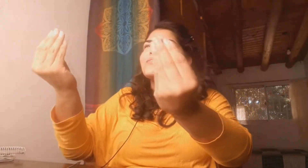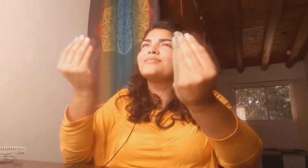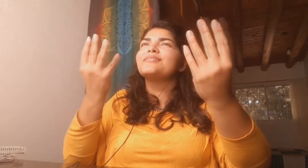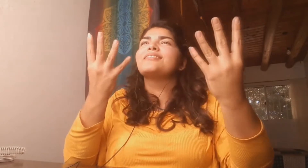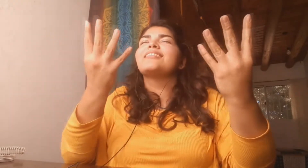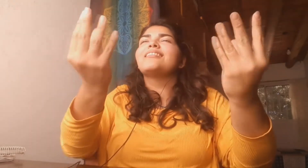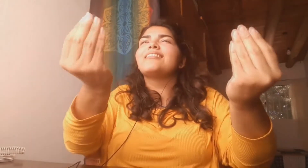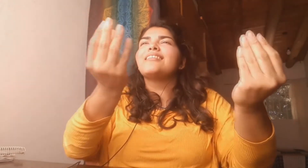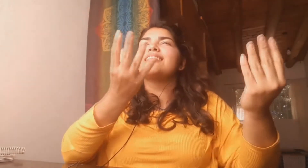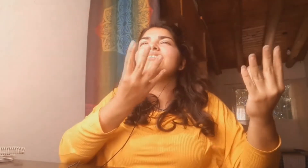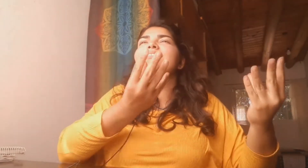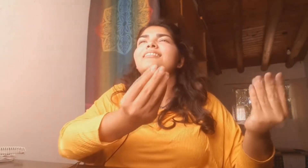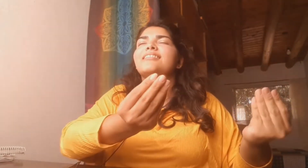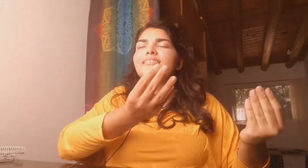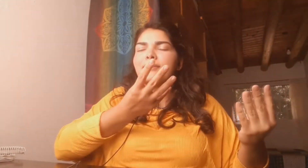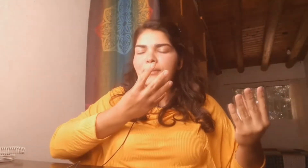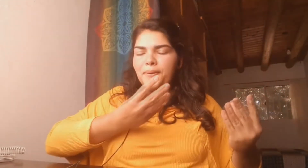ayudar a los demás.